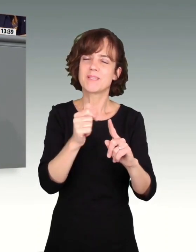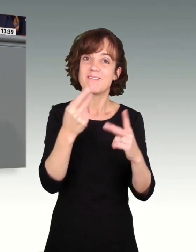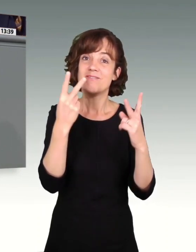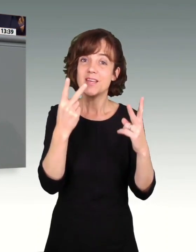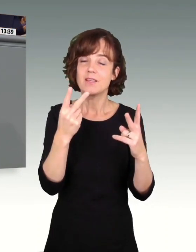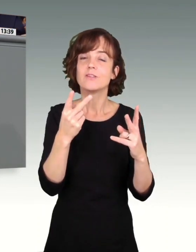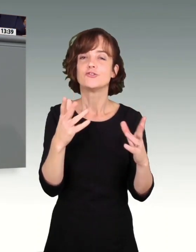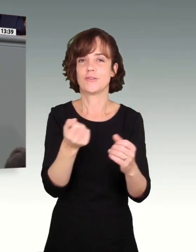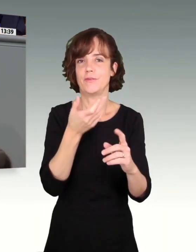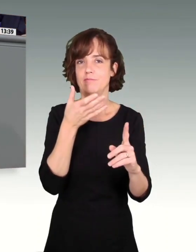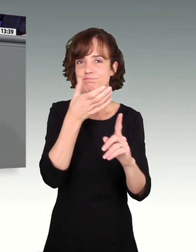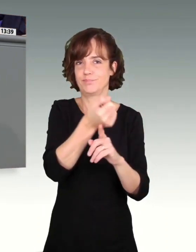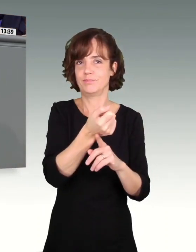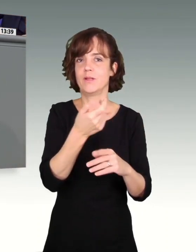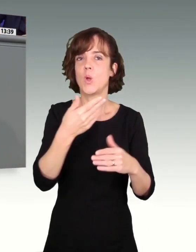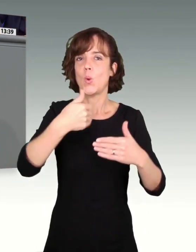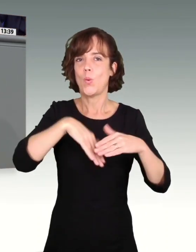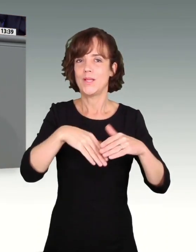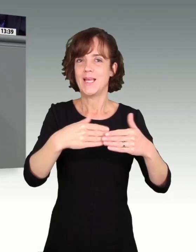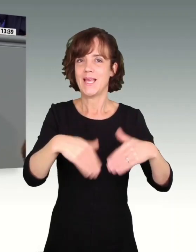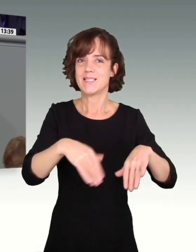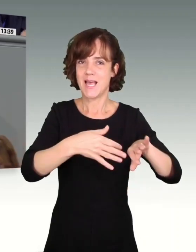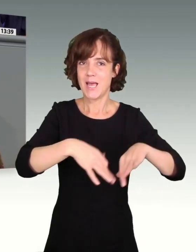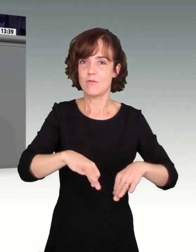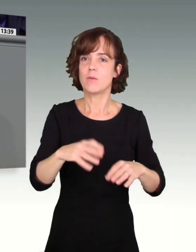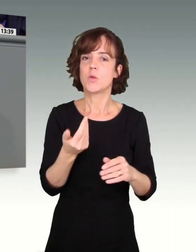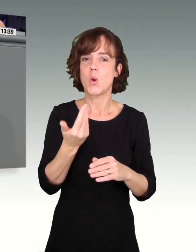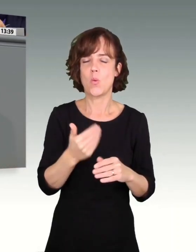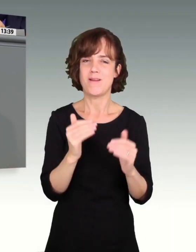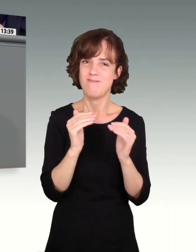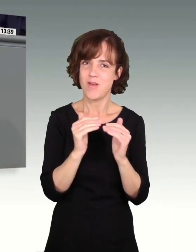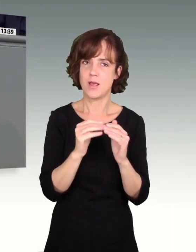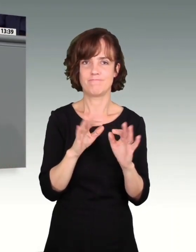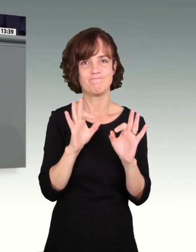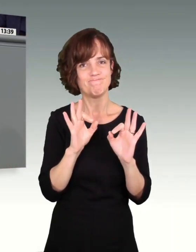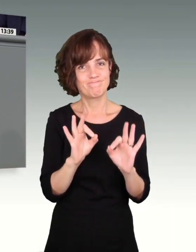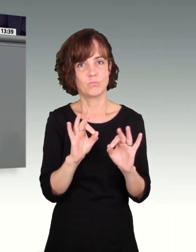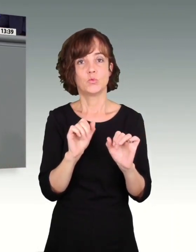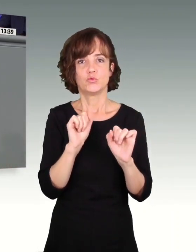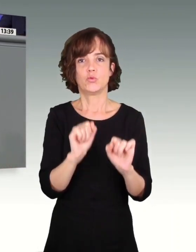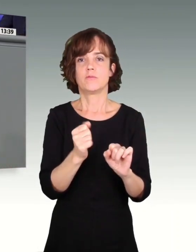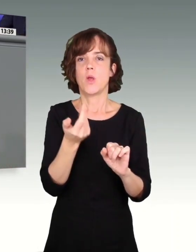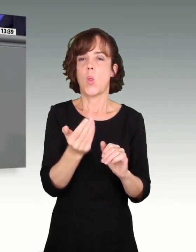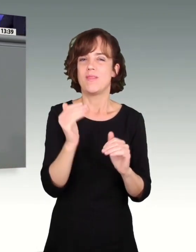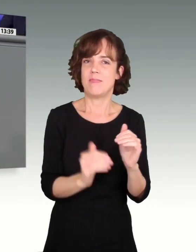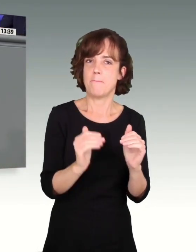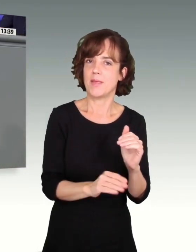eine Untergrenze einzuführen für würdige Entlohnung und den Schutz der ArbeitnehmerInnen vor Lohndumping.